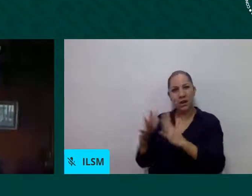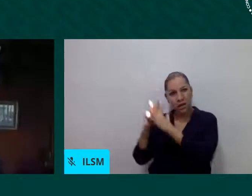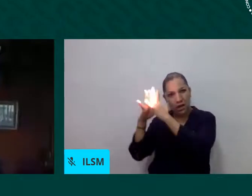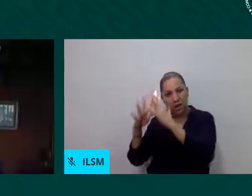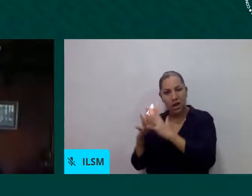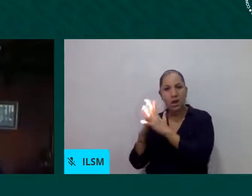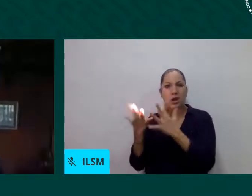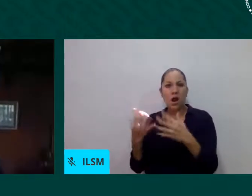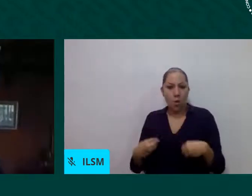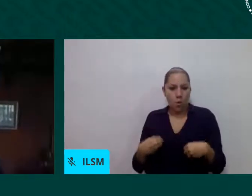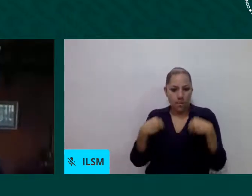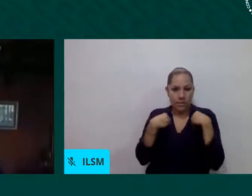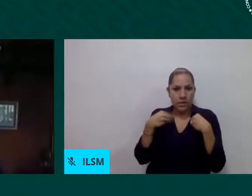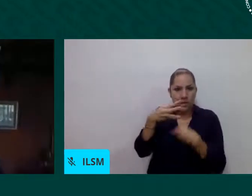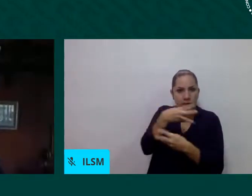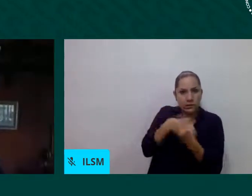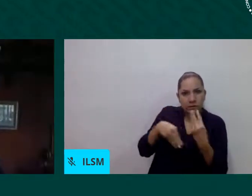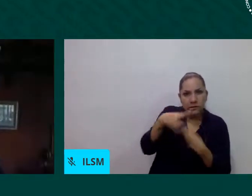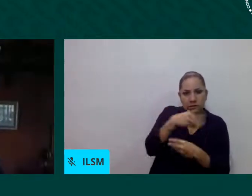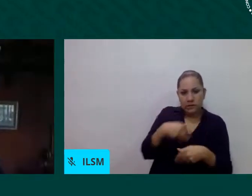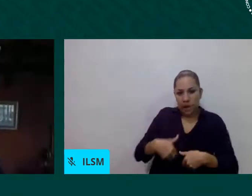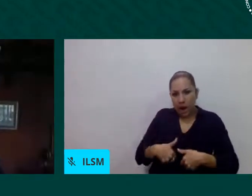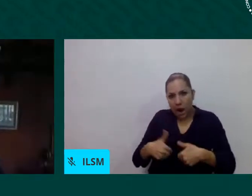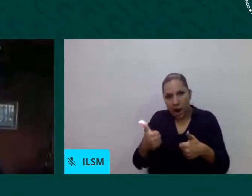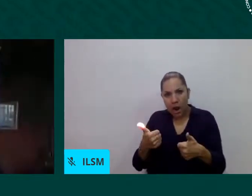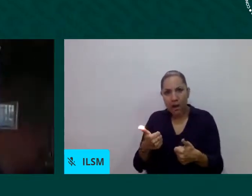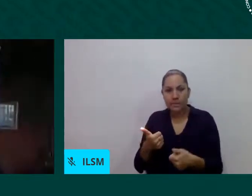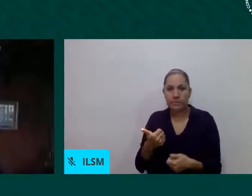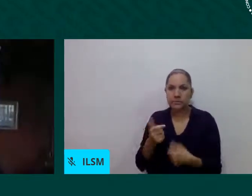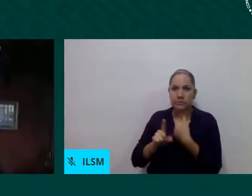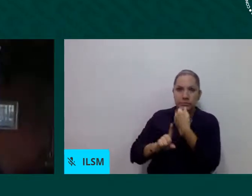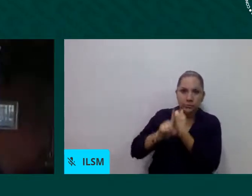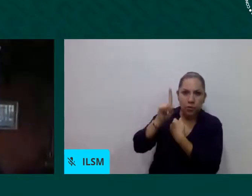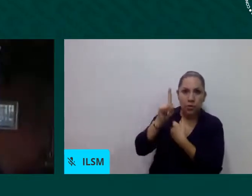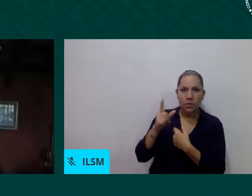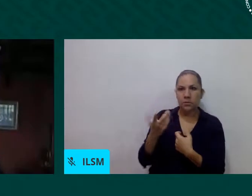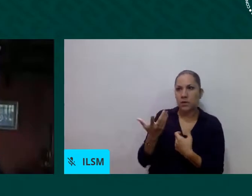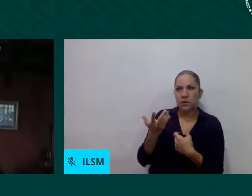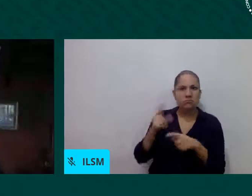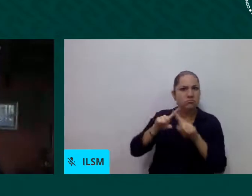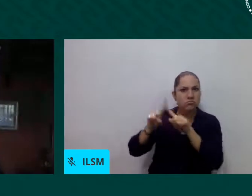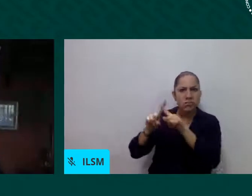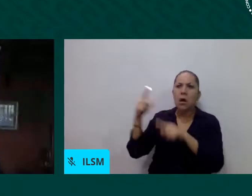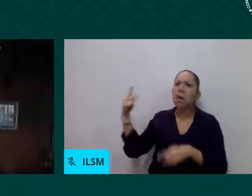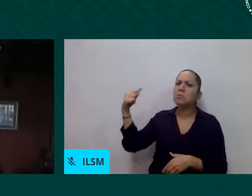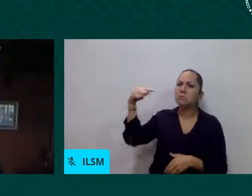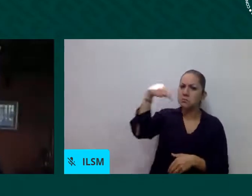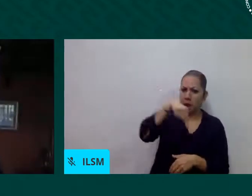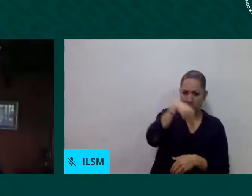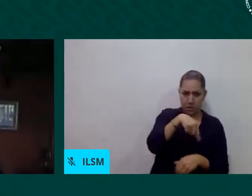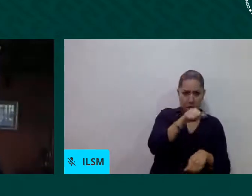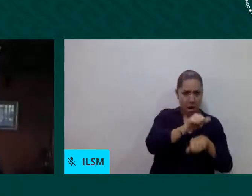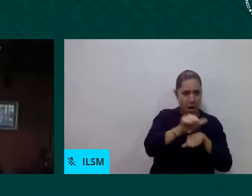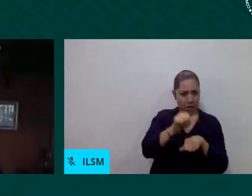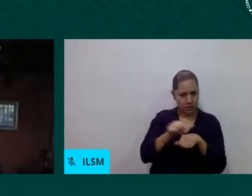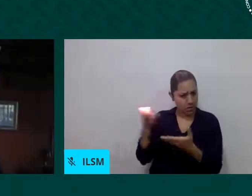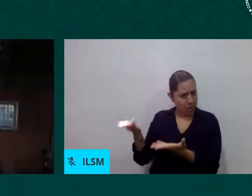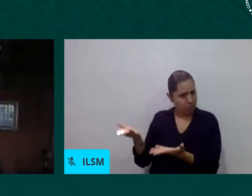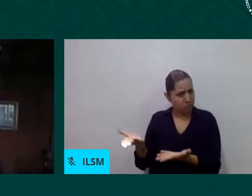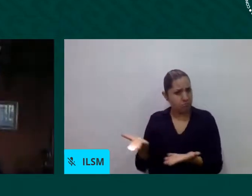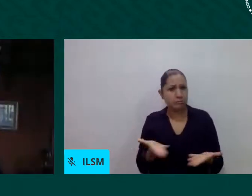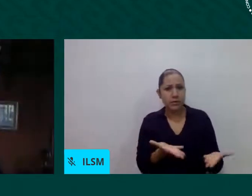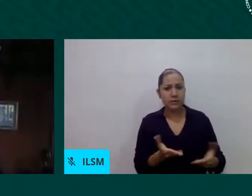siempre los cobijo. Dicho esto, quiero decir que el COVID obviamente los ataca por una situación de